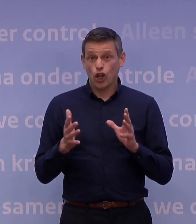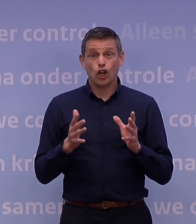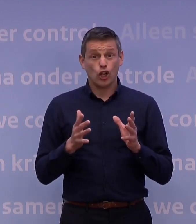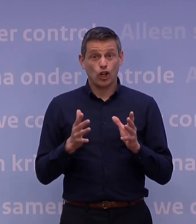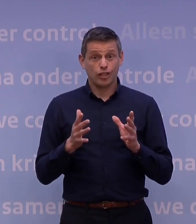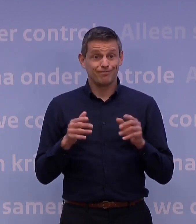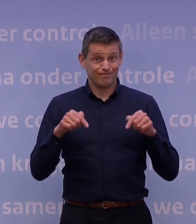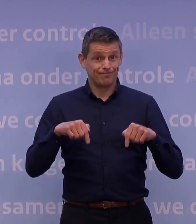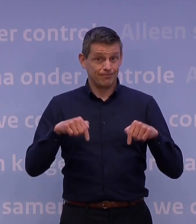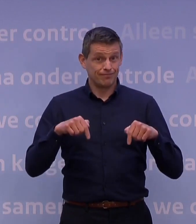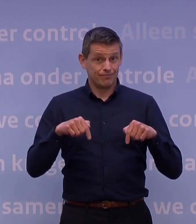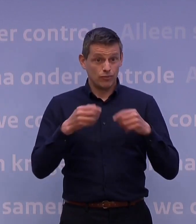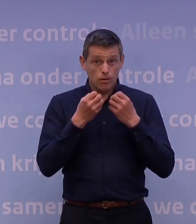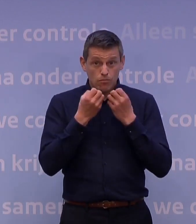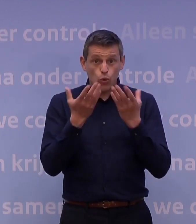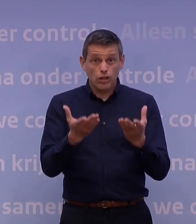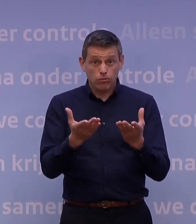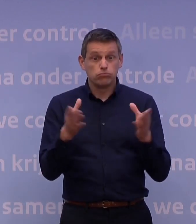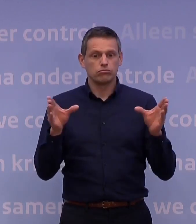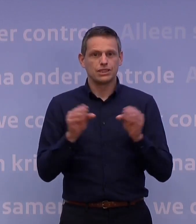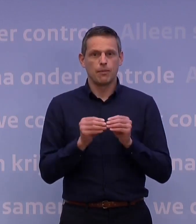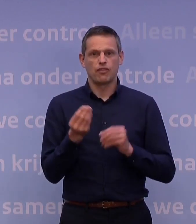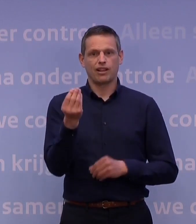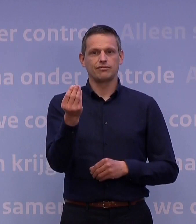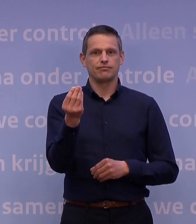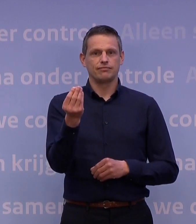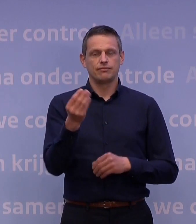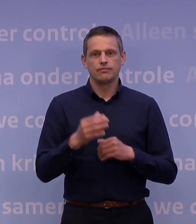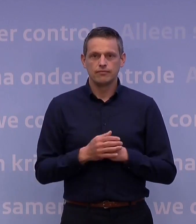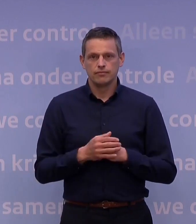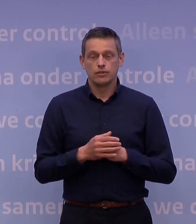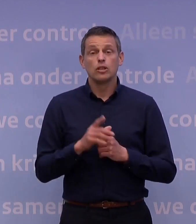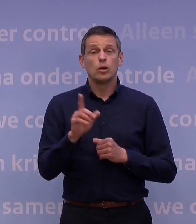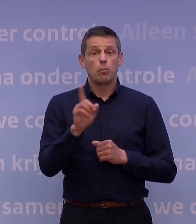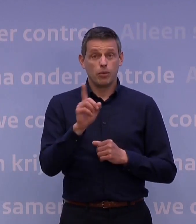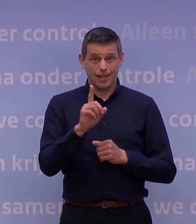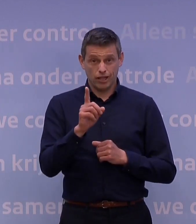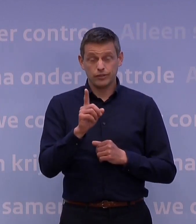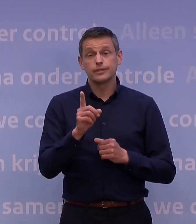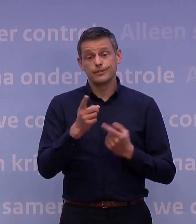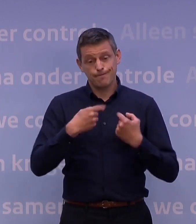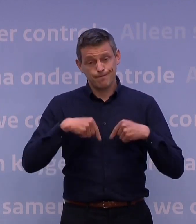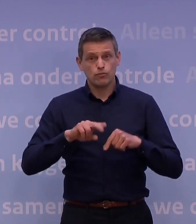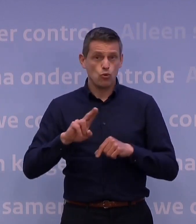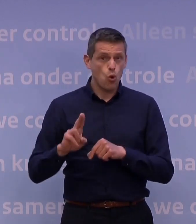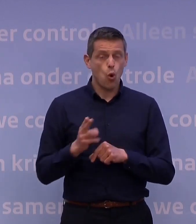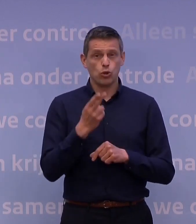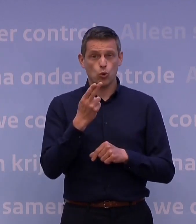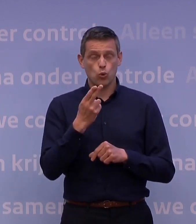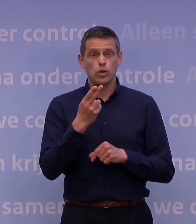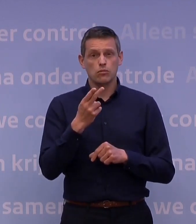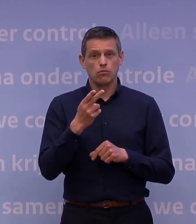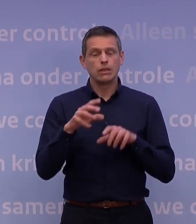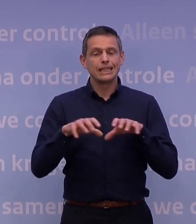samenvatting van onze boodschap vanavond. En daarmee nemen we opnieuw een gecalculeerd risico.